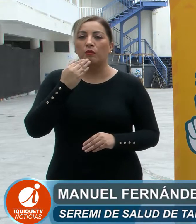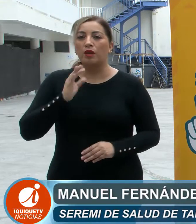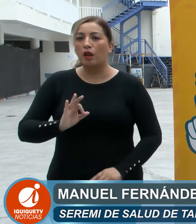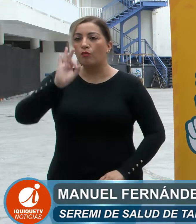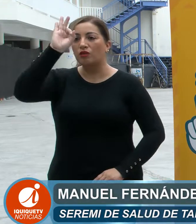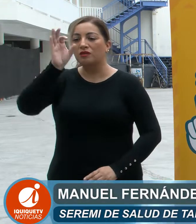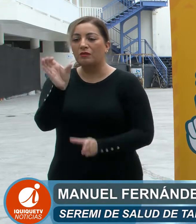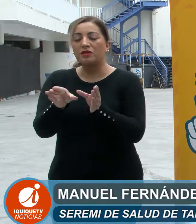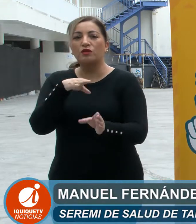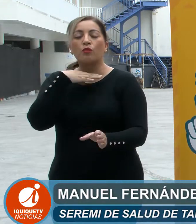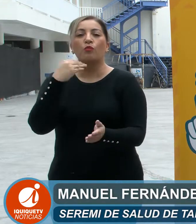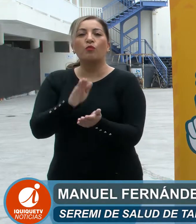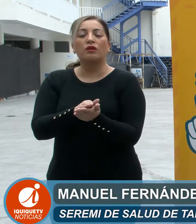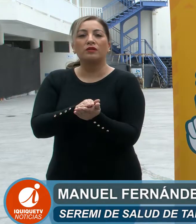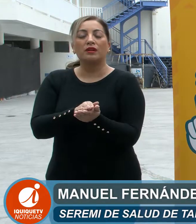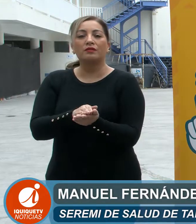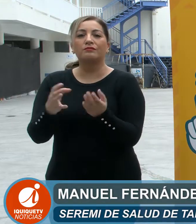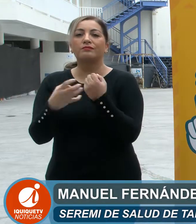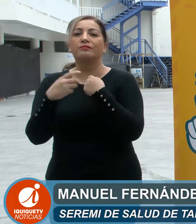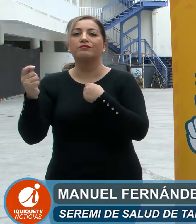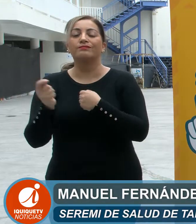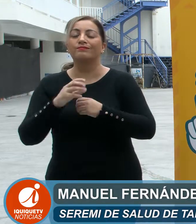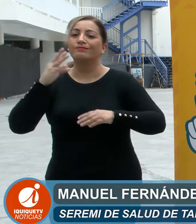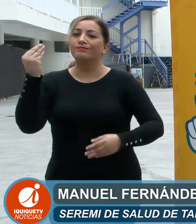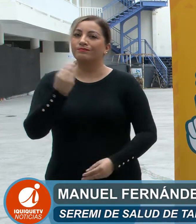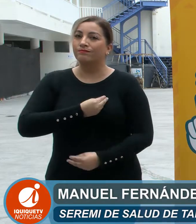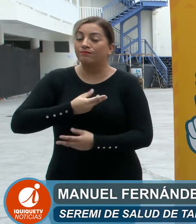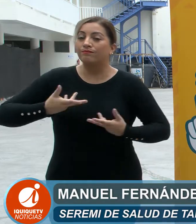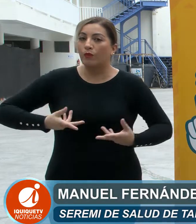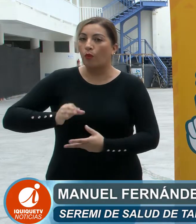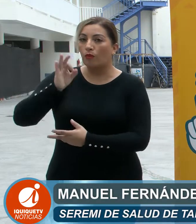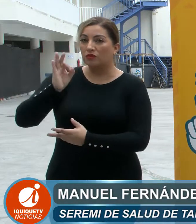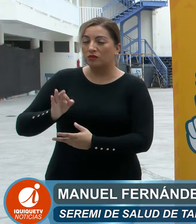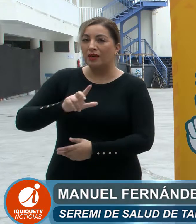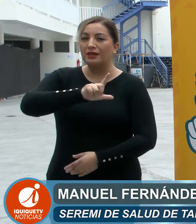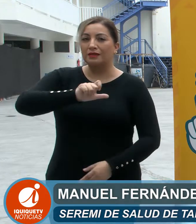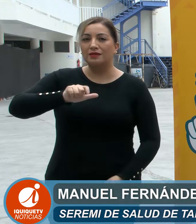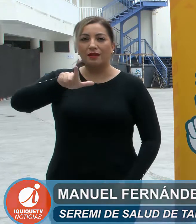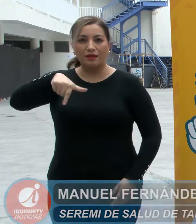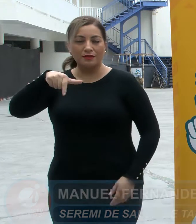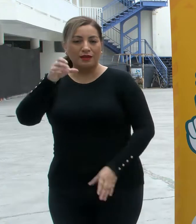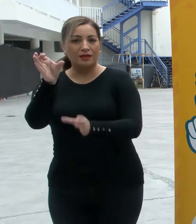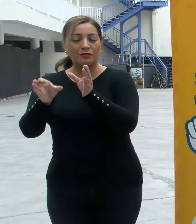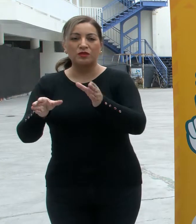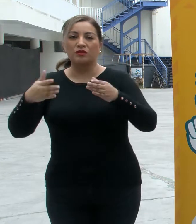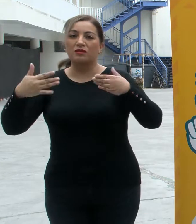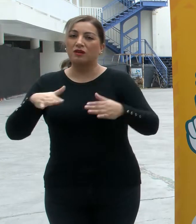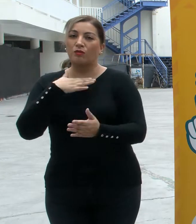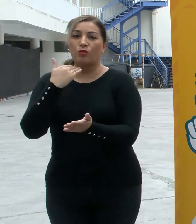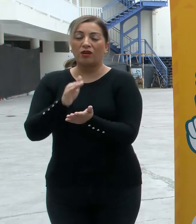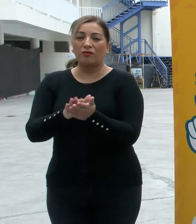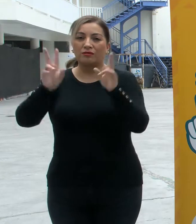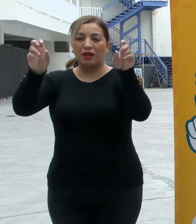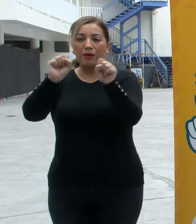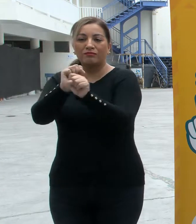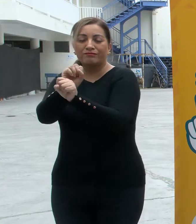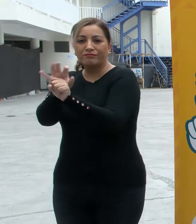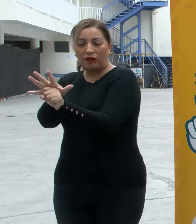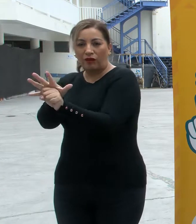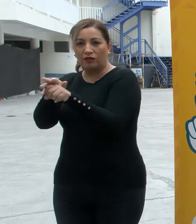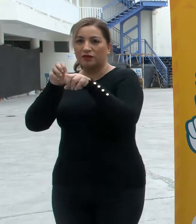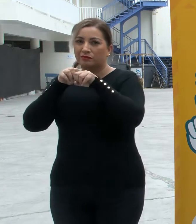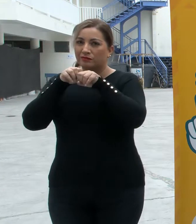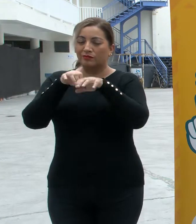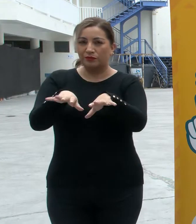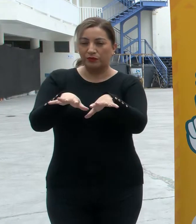estadística de mortalidad arroja un lamentable número de 717 personas que han perdido la vida asociado,